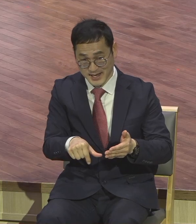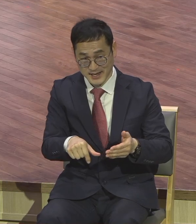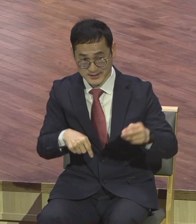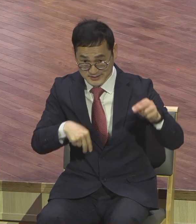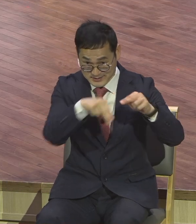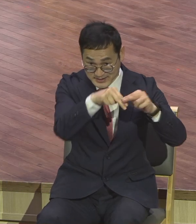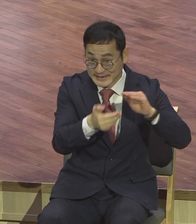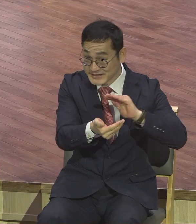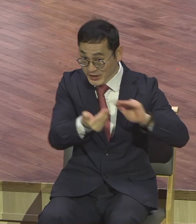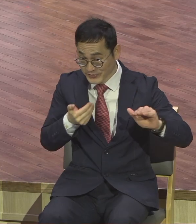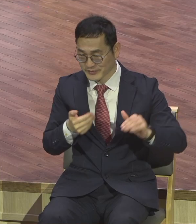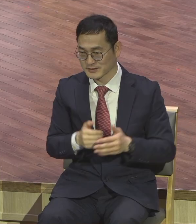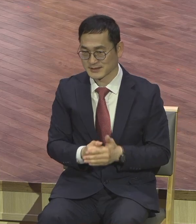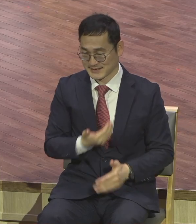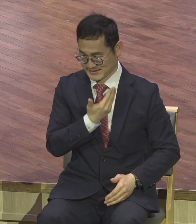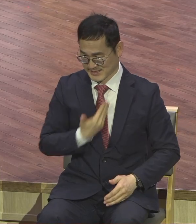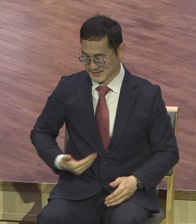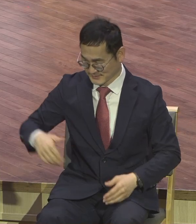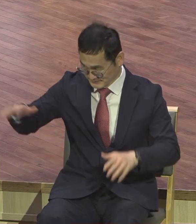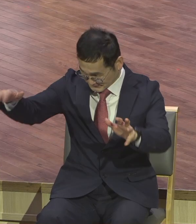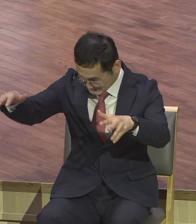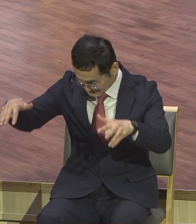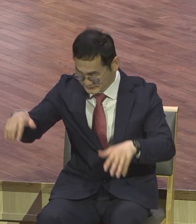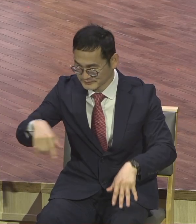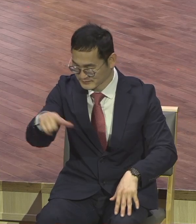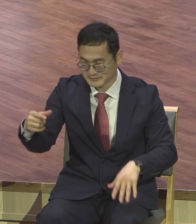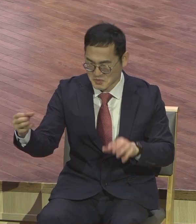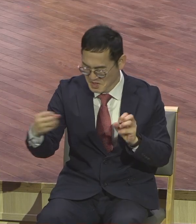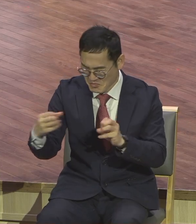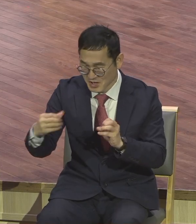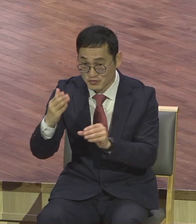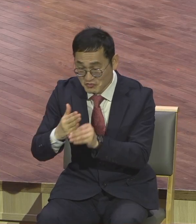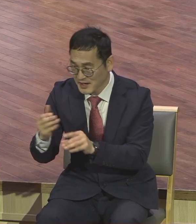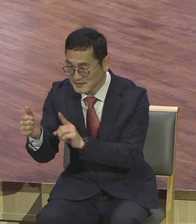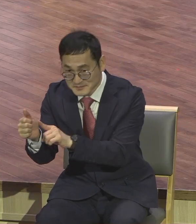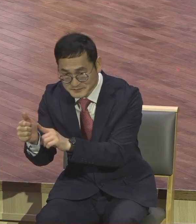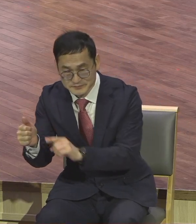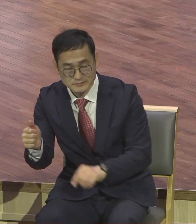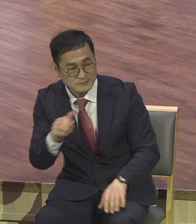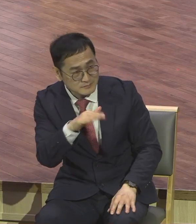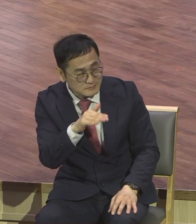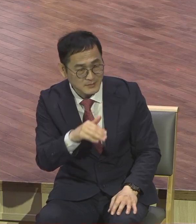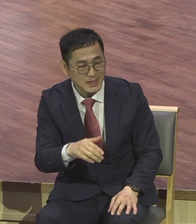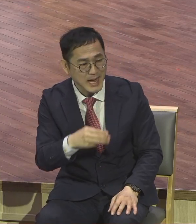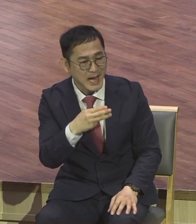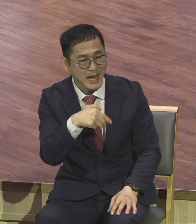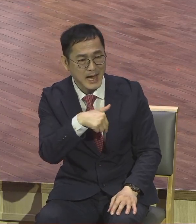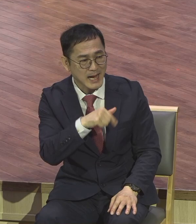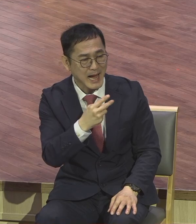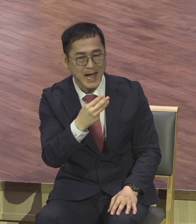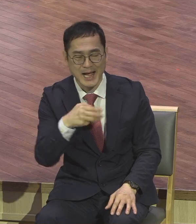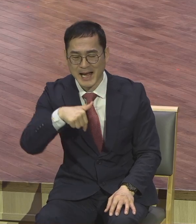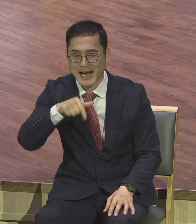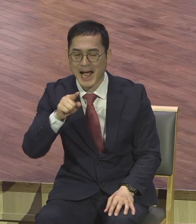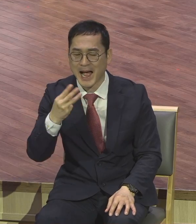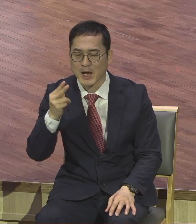제자들을 준비시키는 자리에서 유다가 이렇게 말합니다. 가룬인 유다가 아닌 유다가 이르되